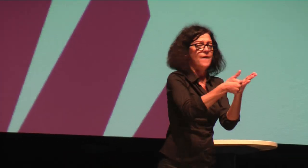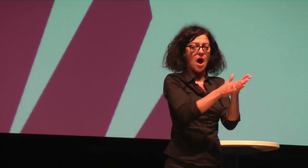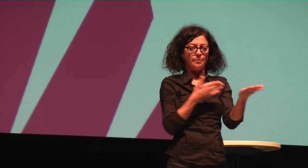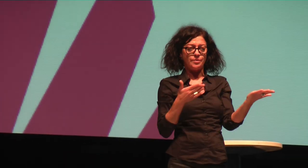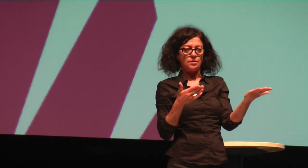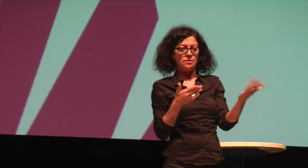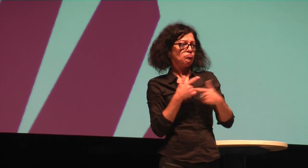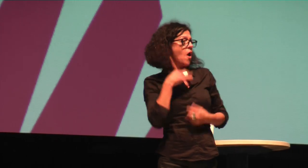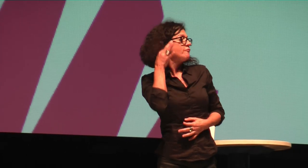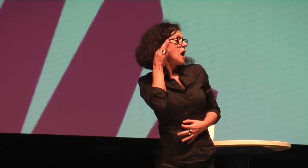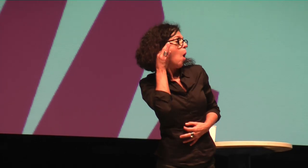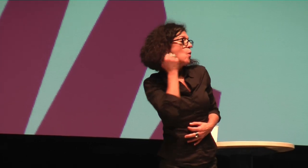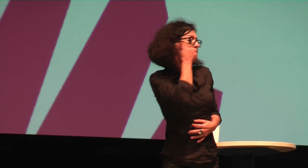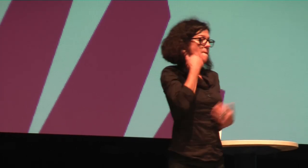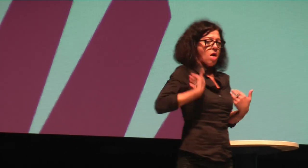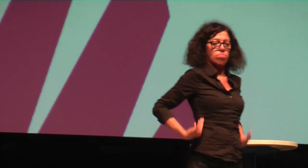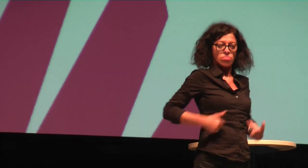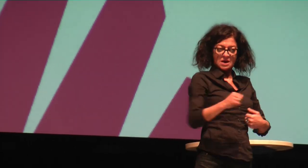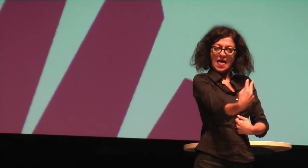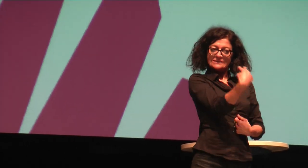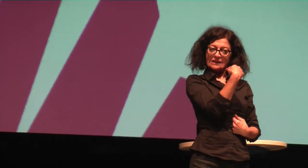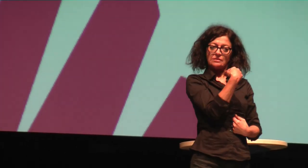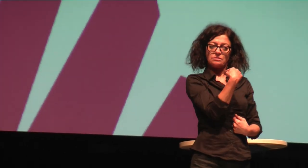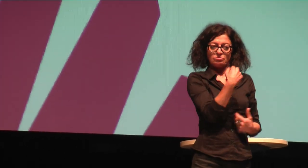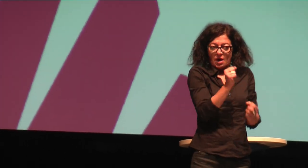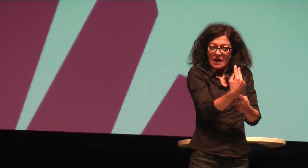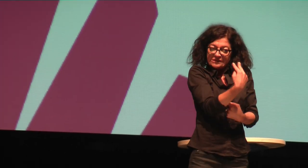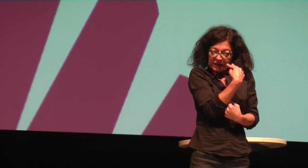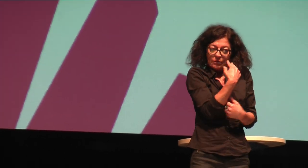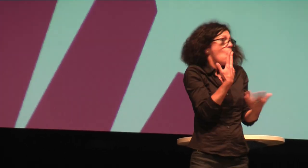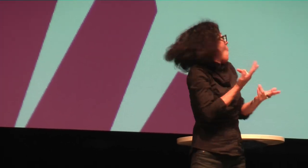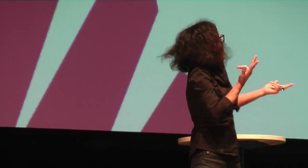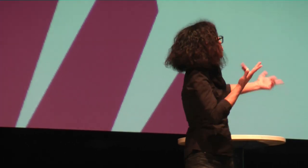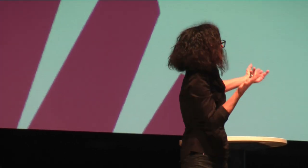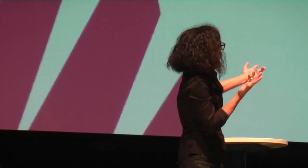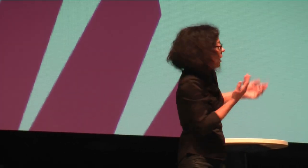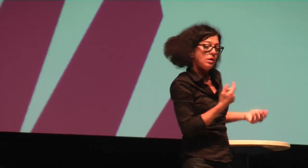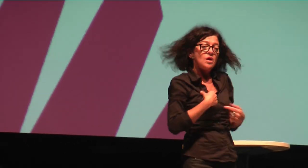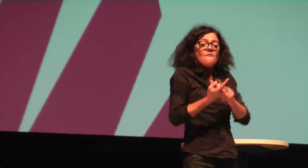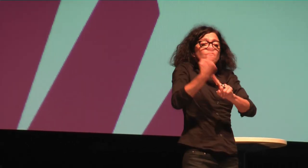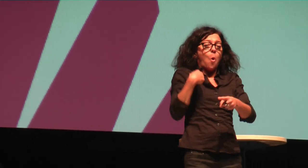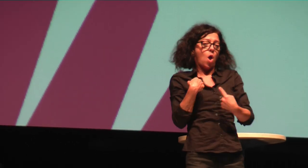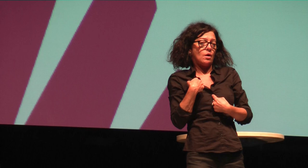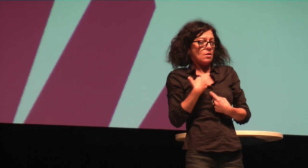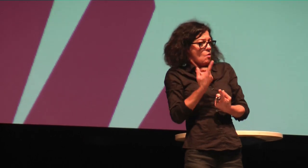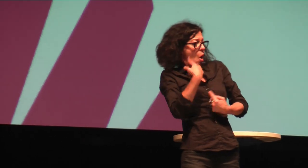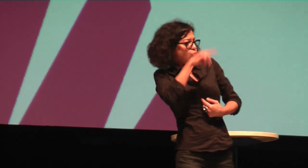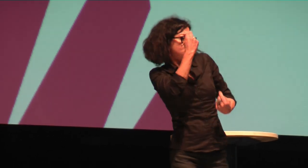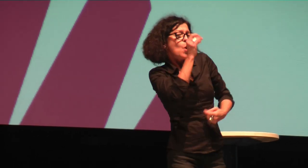kaum wahrnehmbaren Unterschieden. Also zum Beispiel mein Geschlecht, das kann man von außen erkennen. Woher